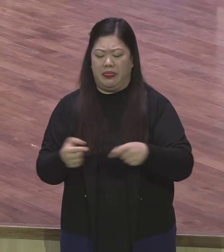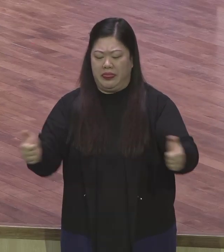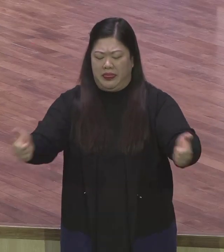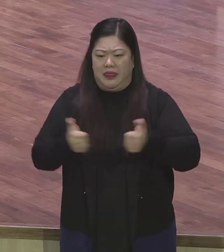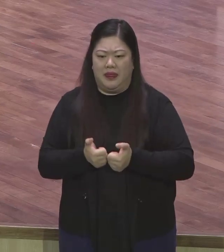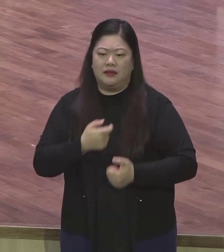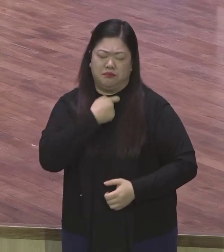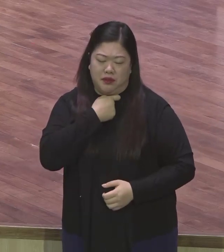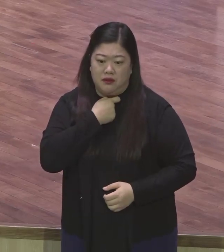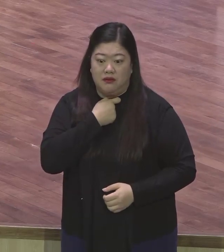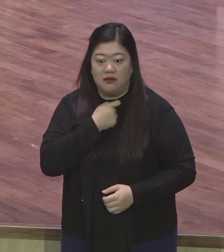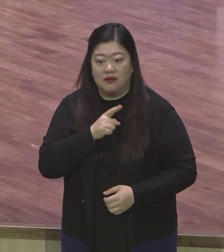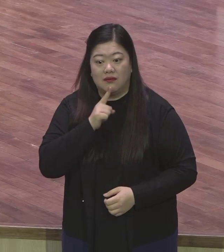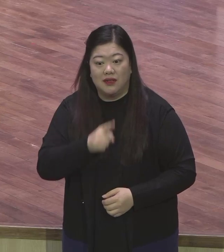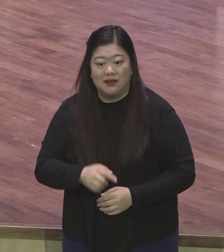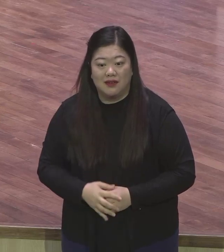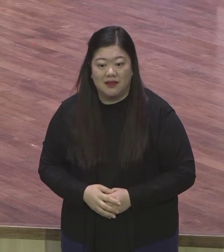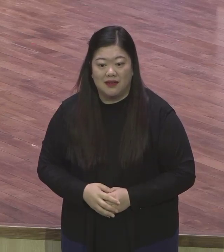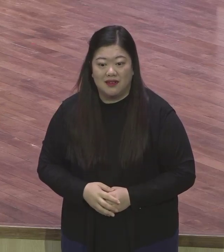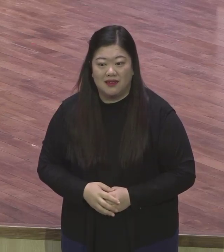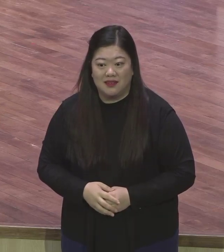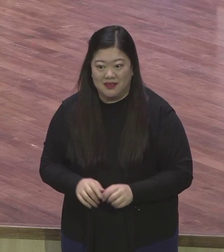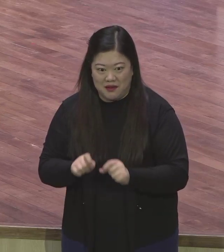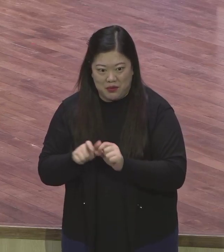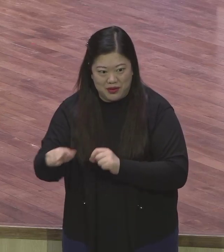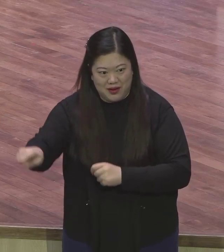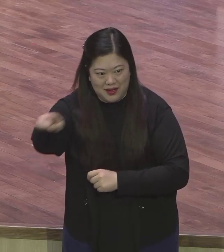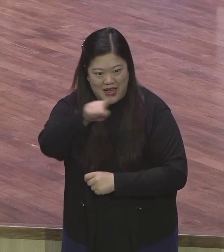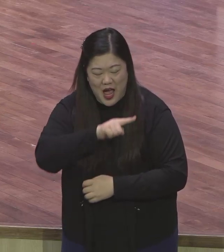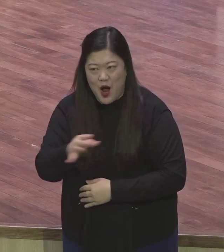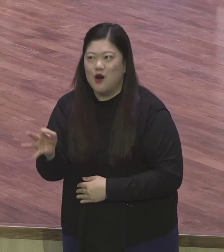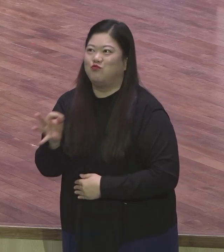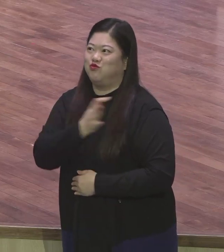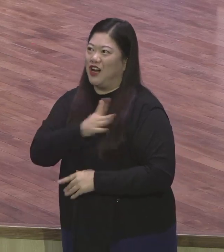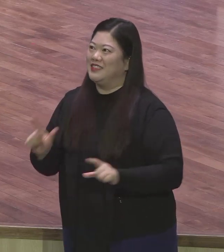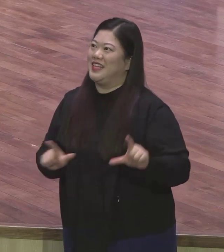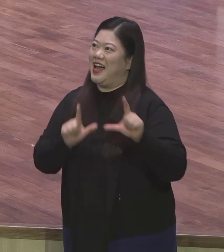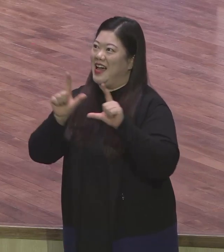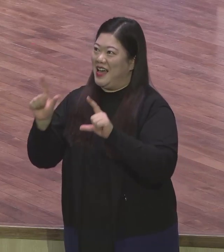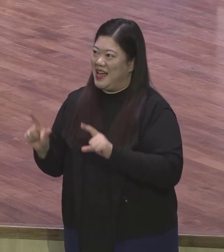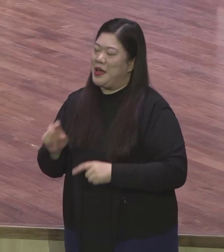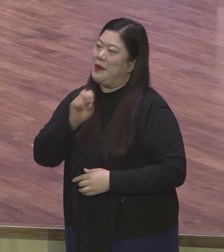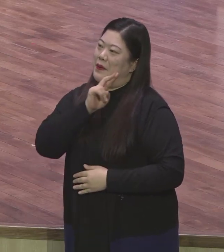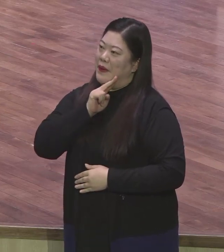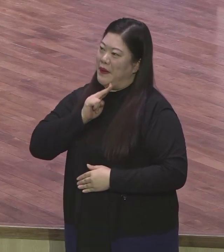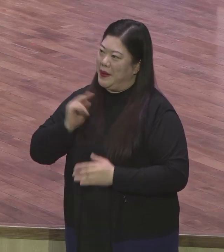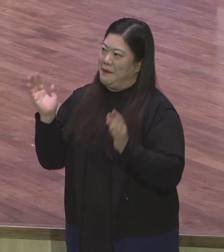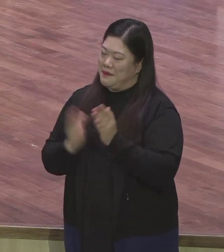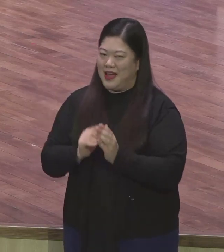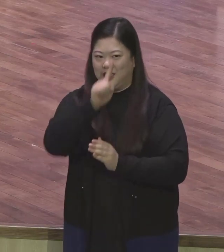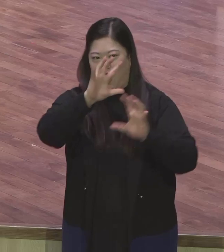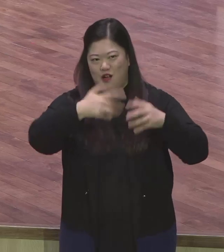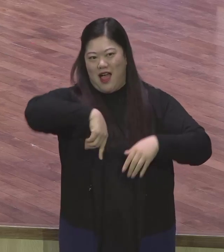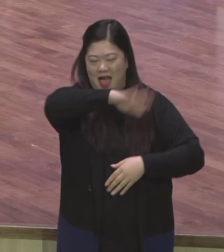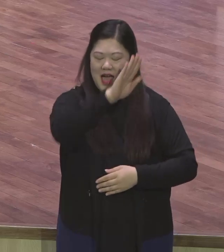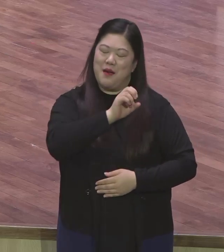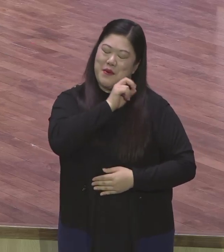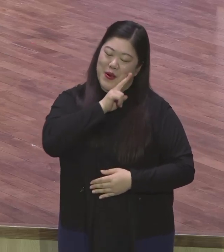뭐 대부분이 다 그런 마음을 가지고 누구나 그래 살고 있죠. 이 땅에서 부자로 살다가